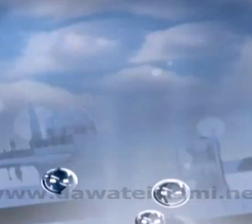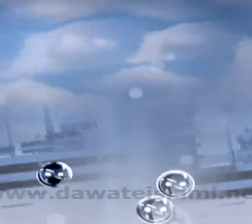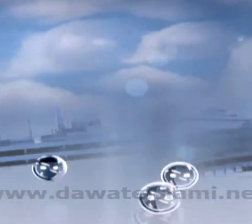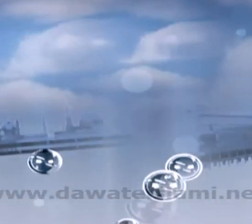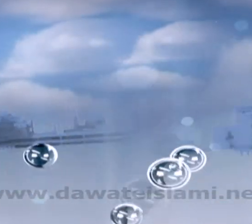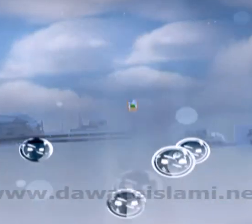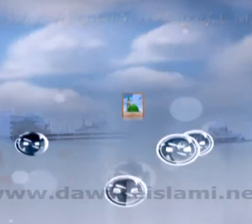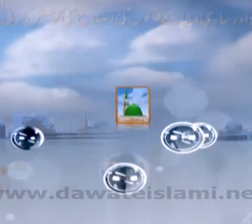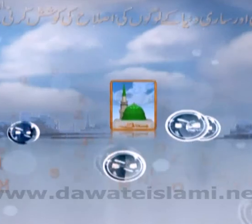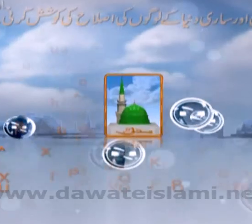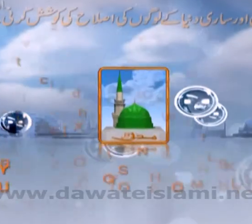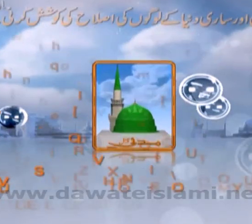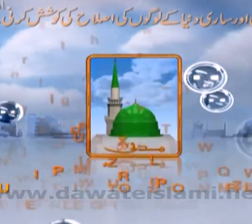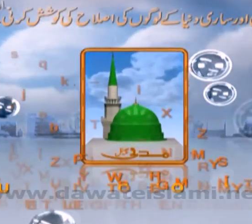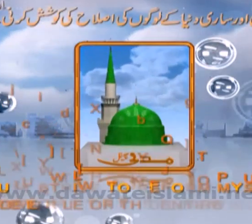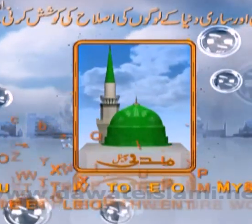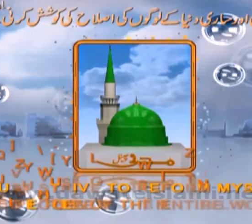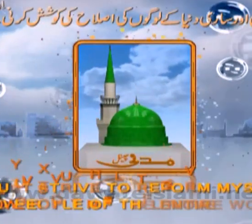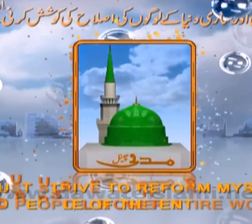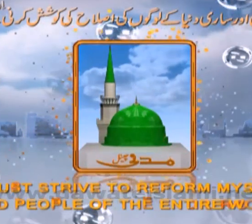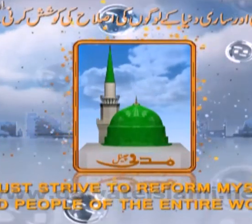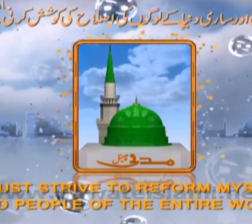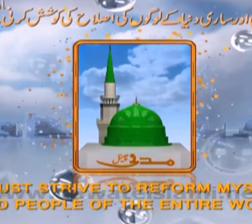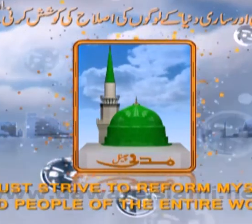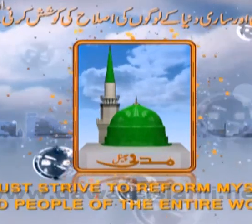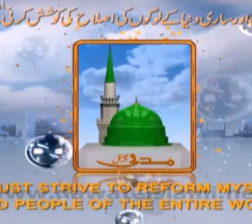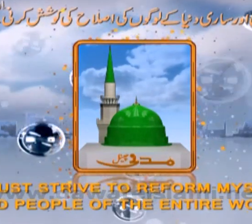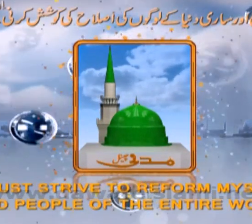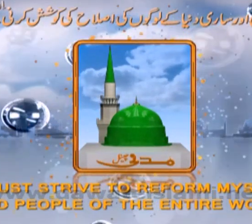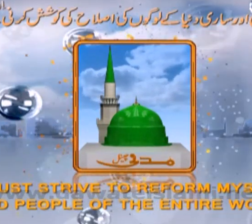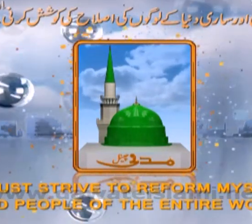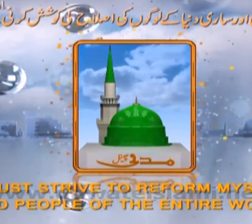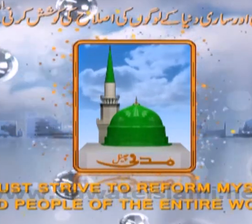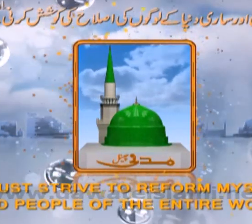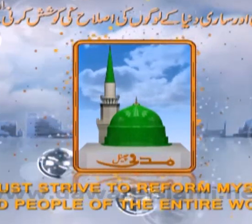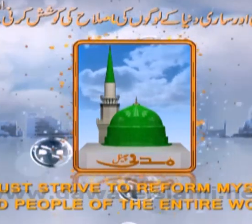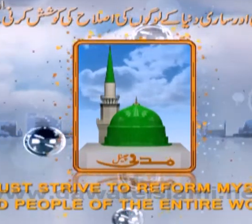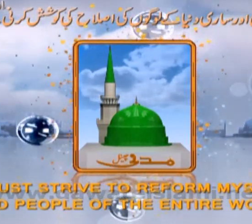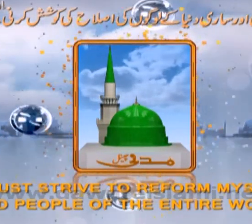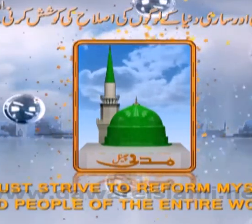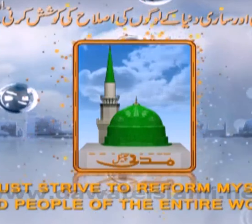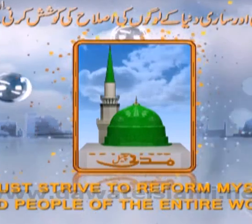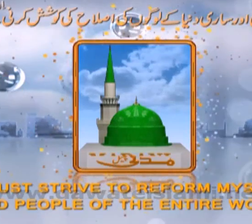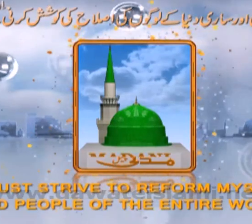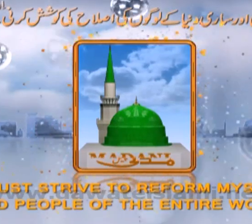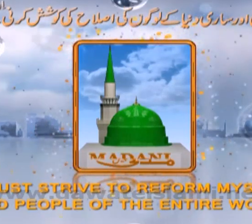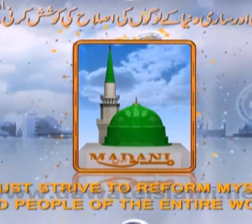سلوہ علیہ وسلم سلوہ علیہ وسلم مجھے اپنی اور ساری دنیا کے